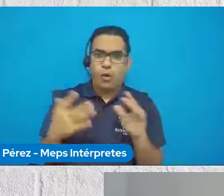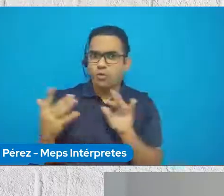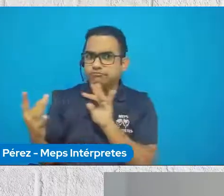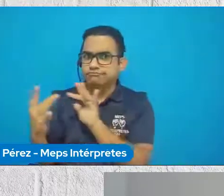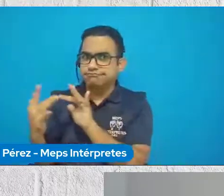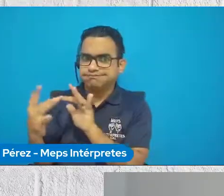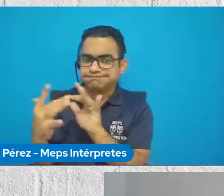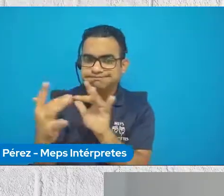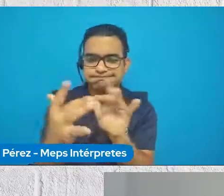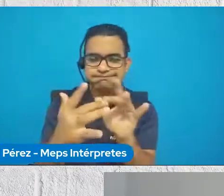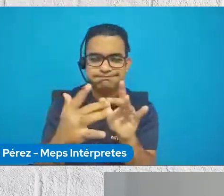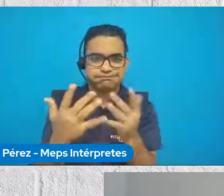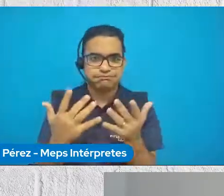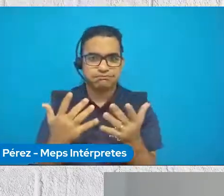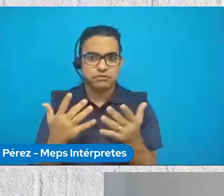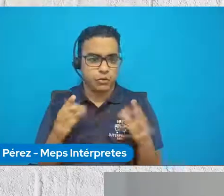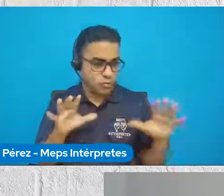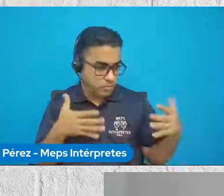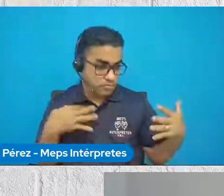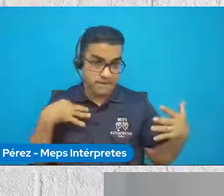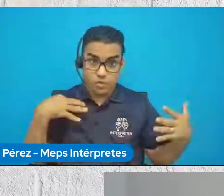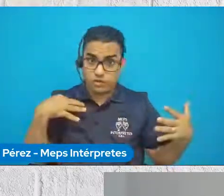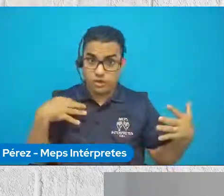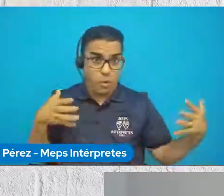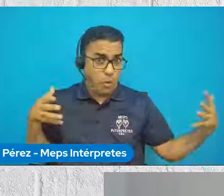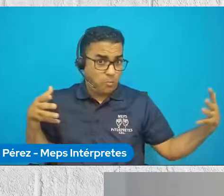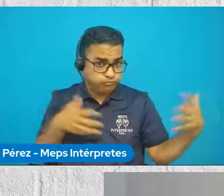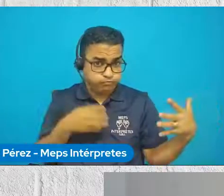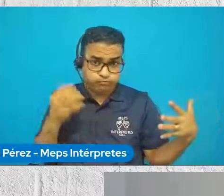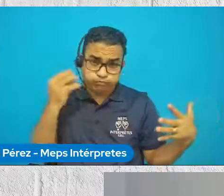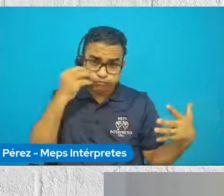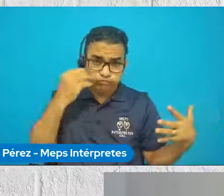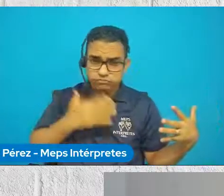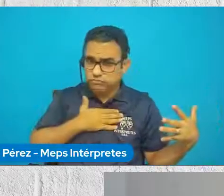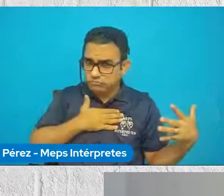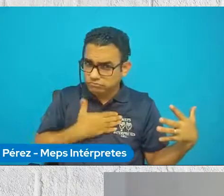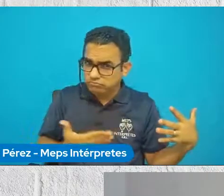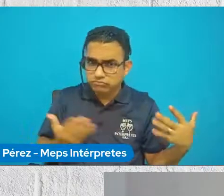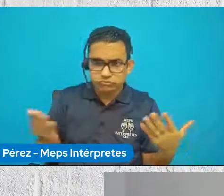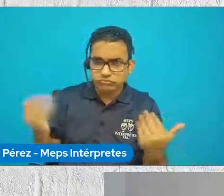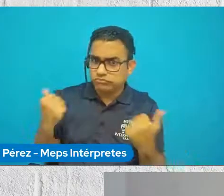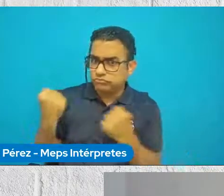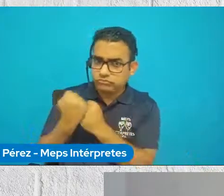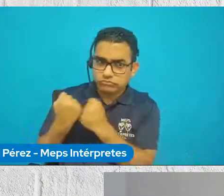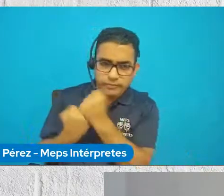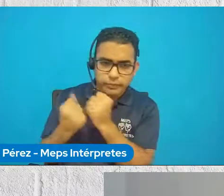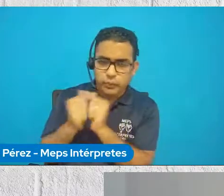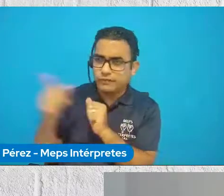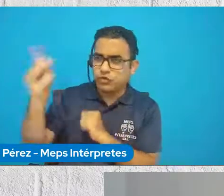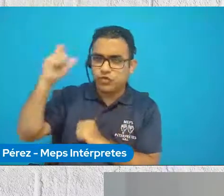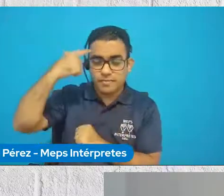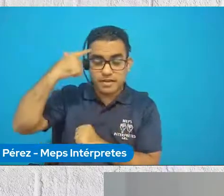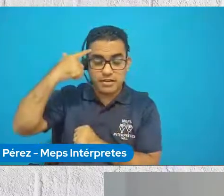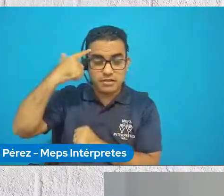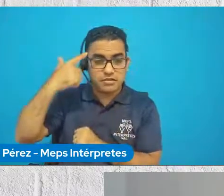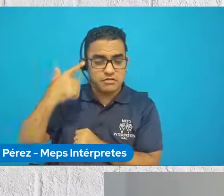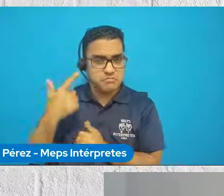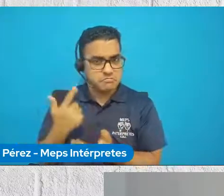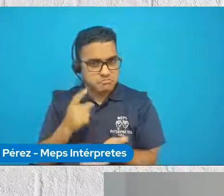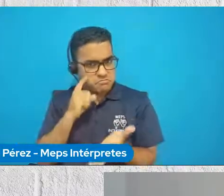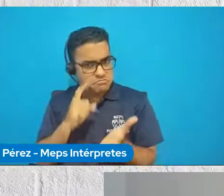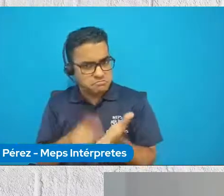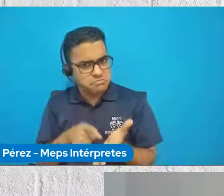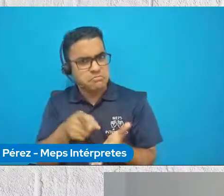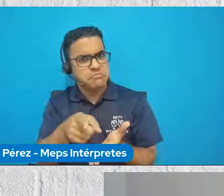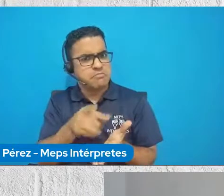aquí estamos con un cuerpo de voluntarios masivo dispuesto a colaborar con el gobierno, ¿no? Entonces, ¿cómo